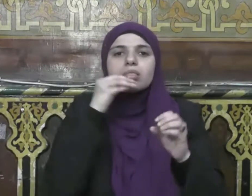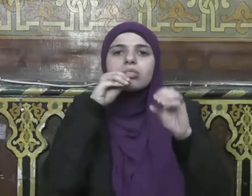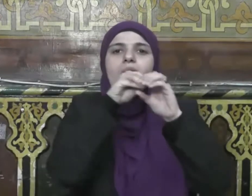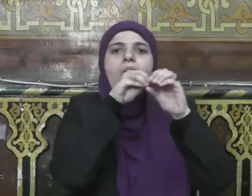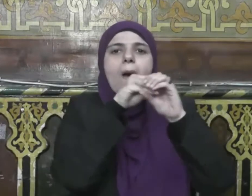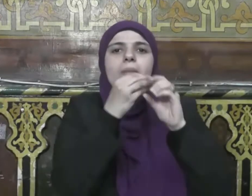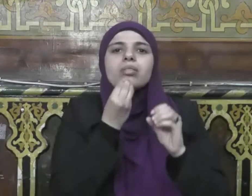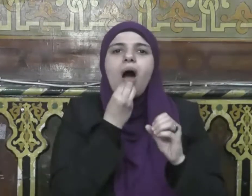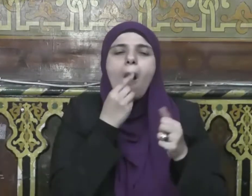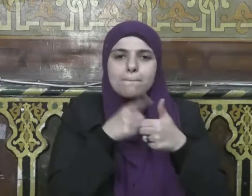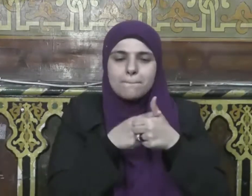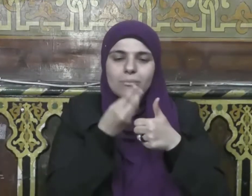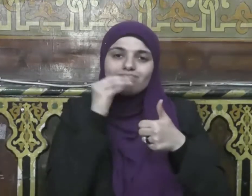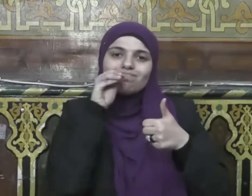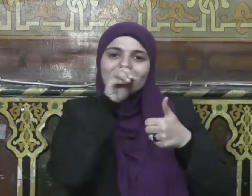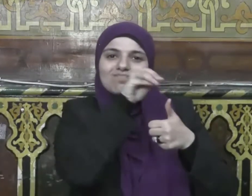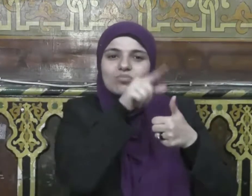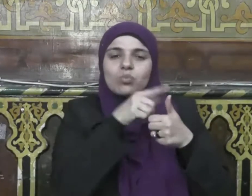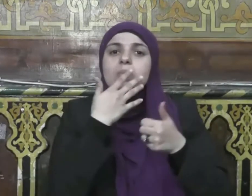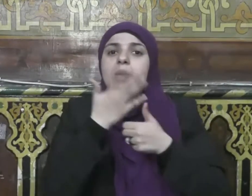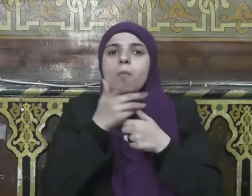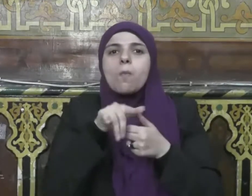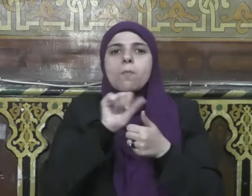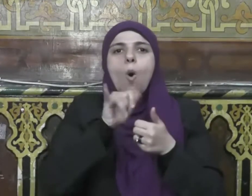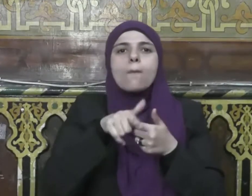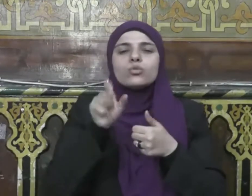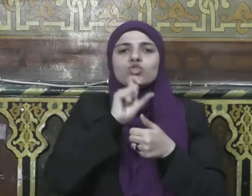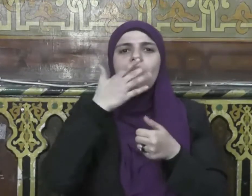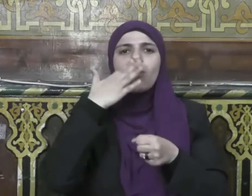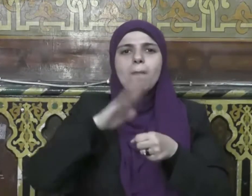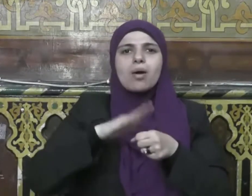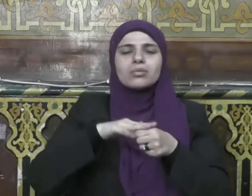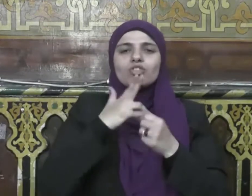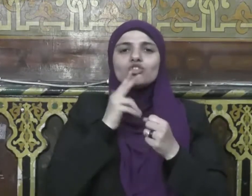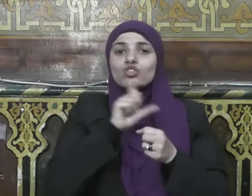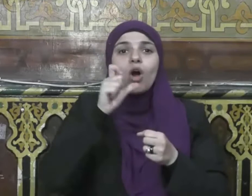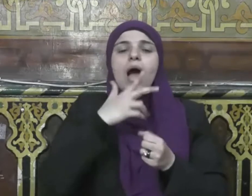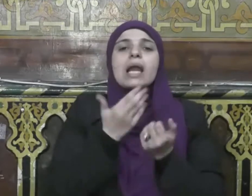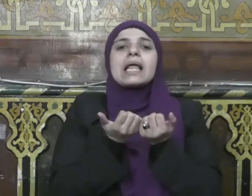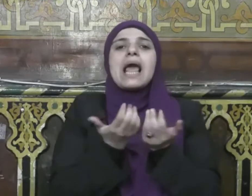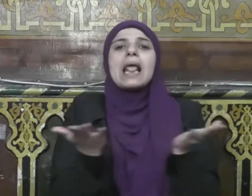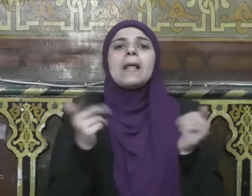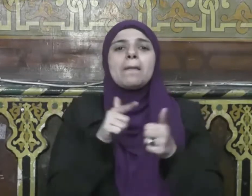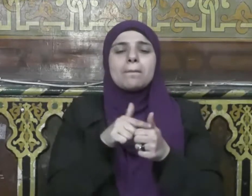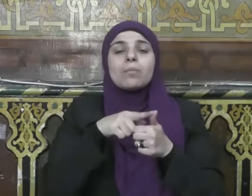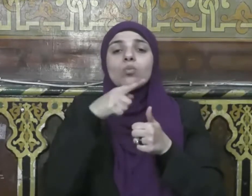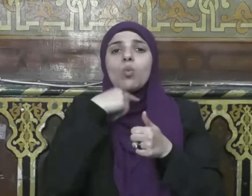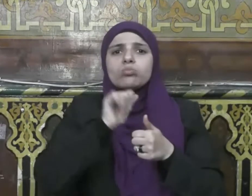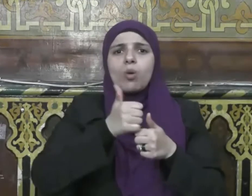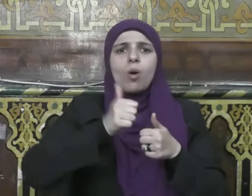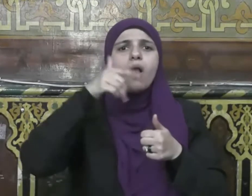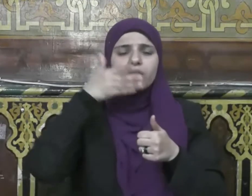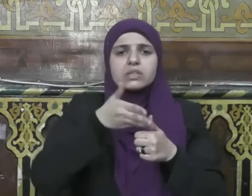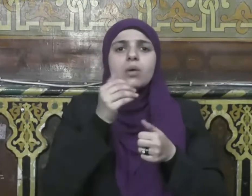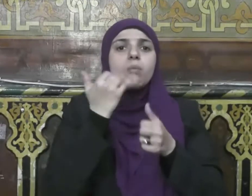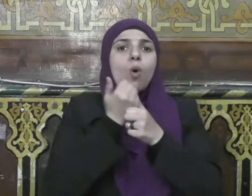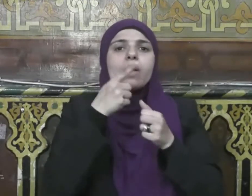الكريم وهو سمة من سمات ديننا الحنيف يقول سيدنا عبد الله بن